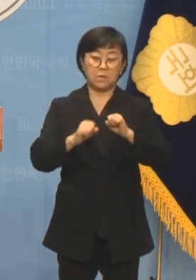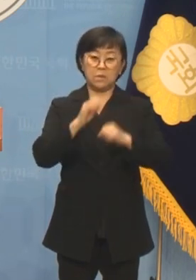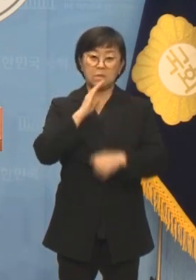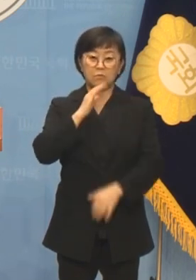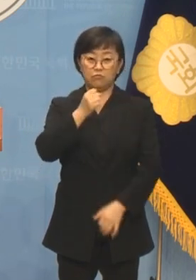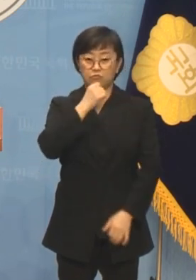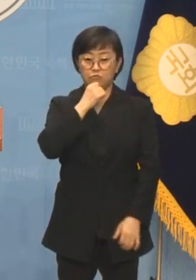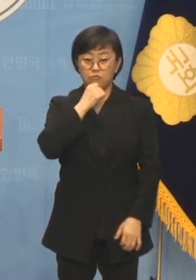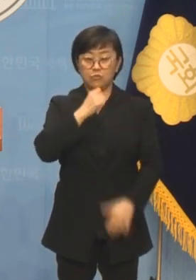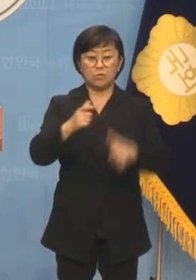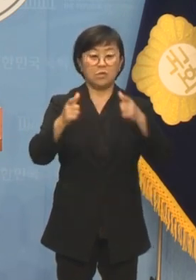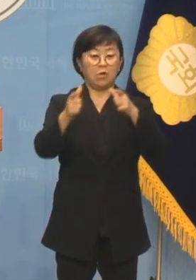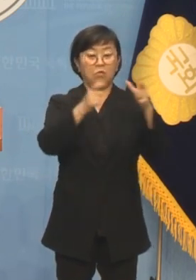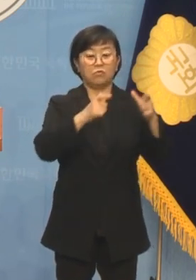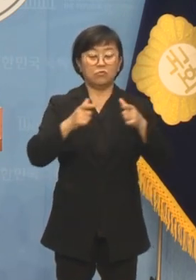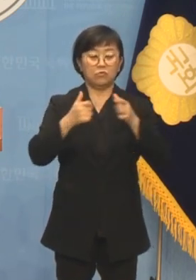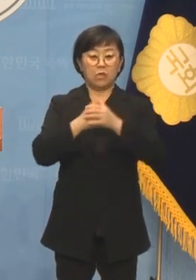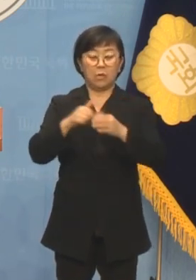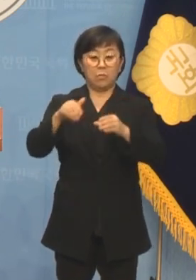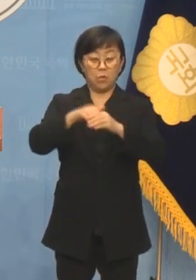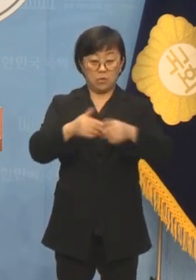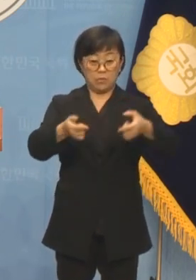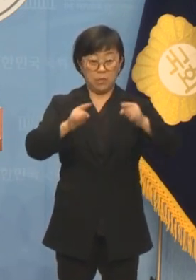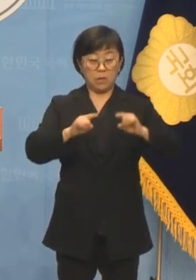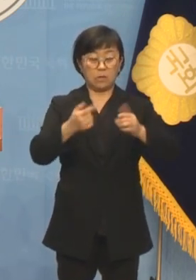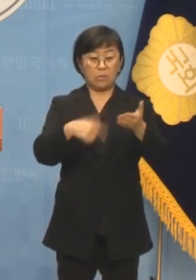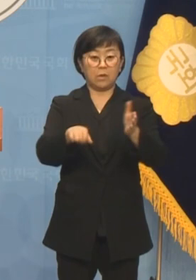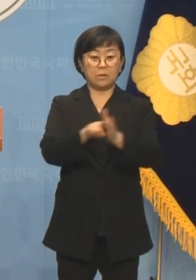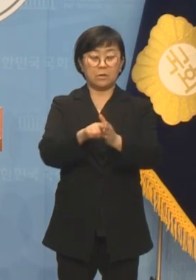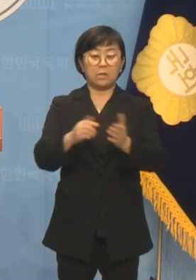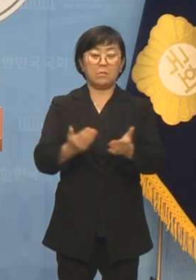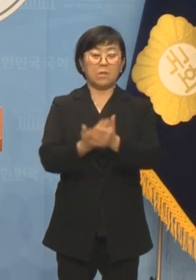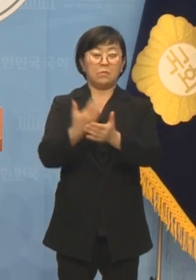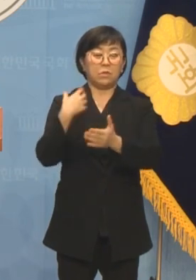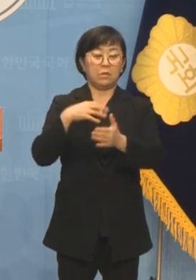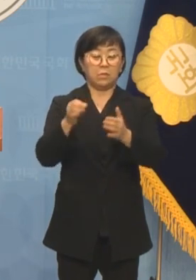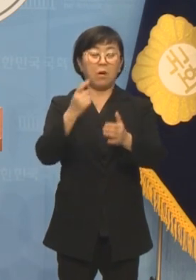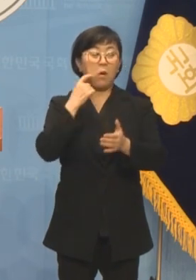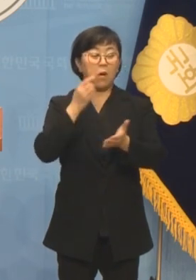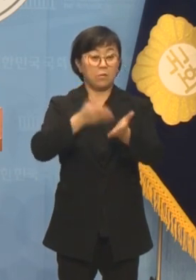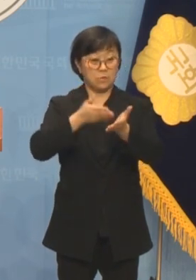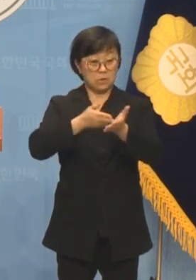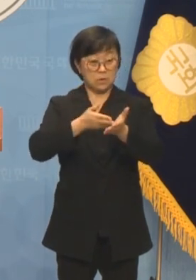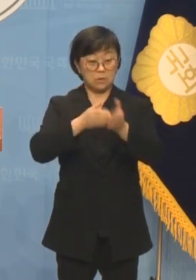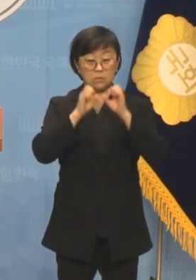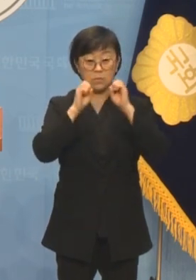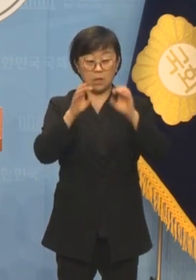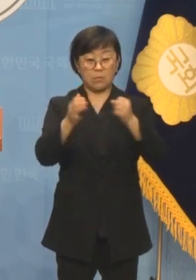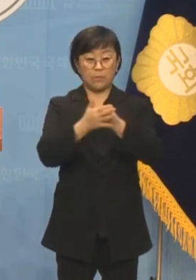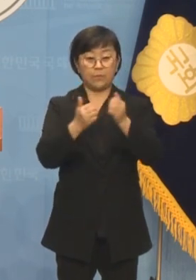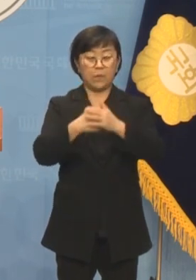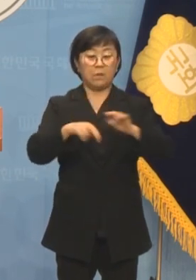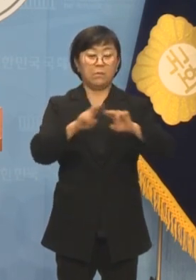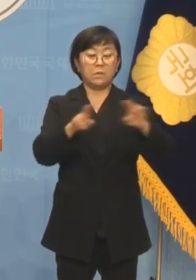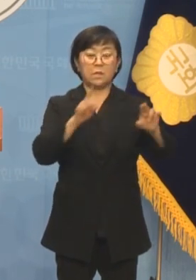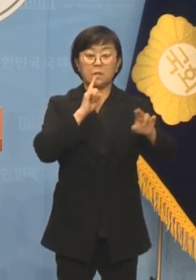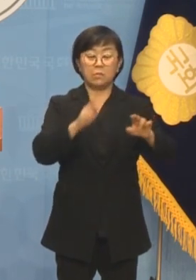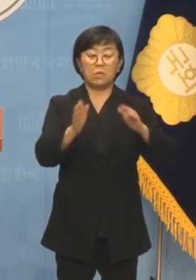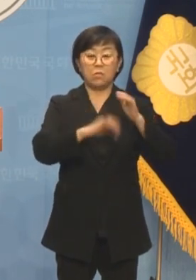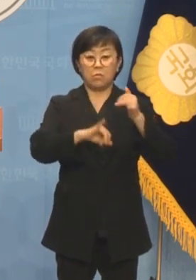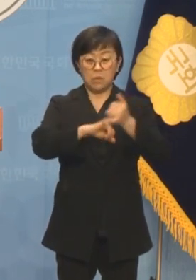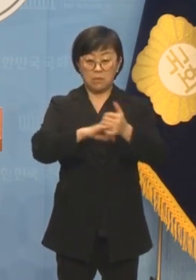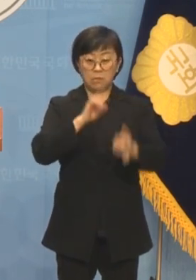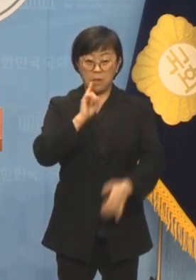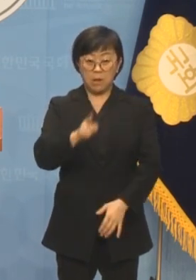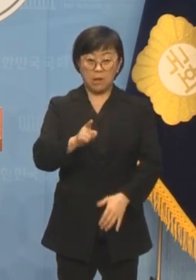지역구 표심을 왜곡하기 위해 개발 부담금에 대한 가짜뉴스를 퍼뜨리고 폐지하겠다고 공약하는